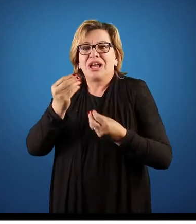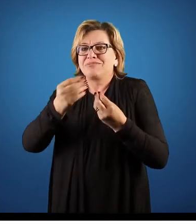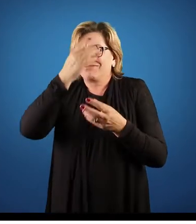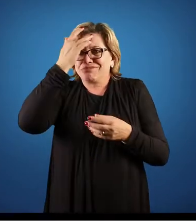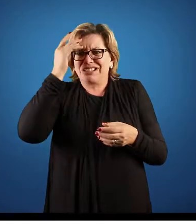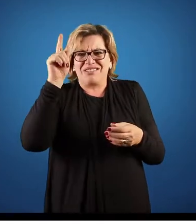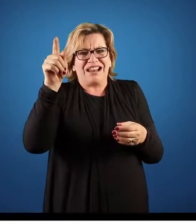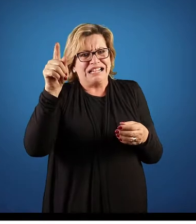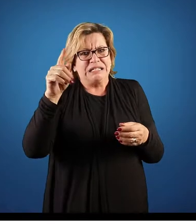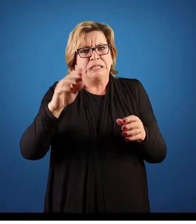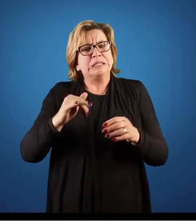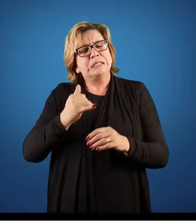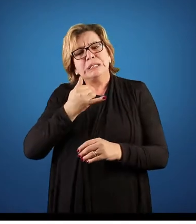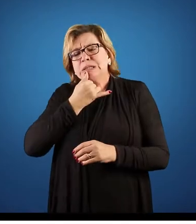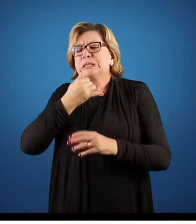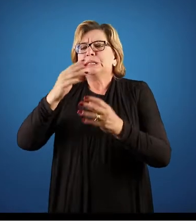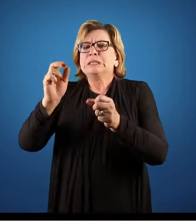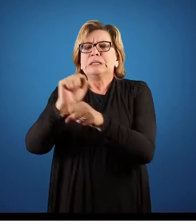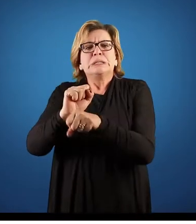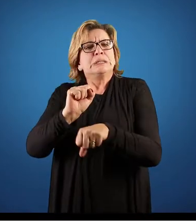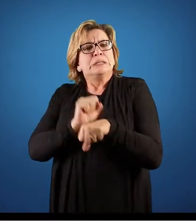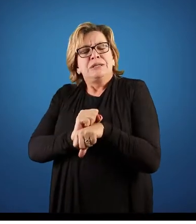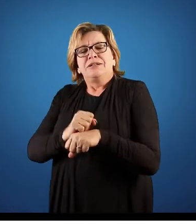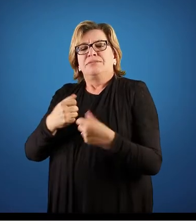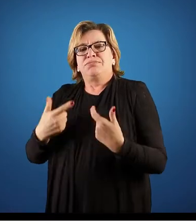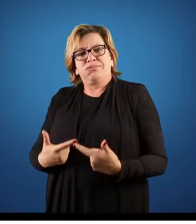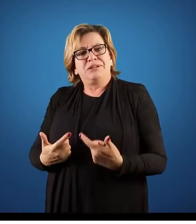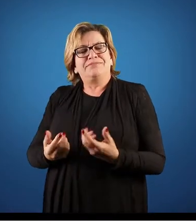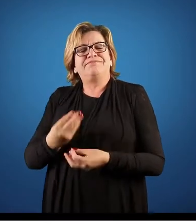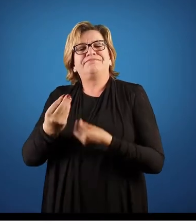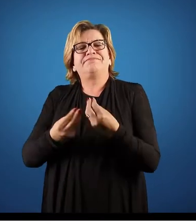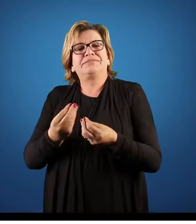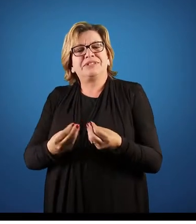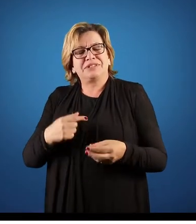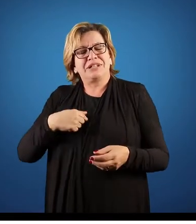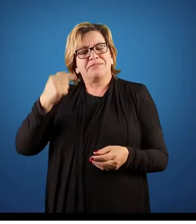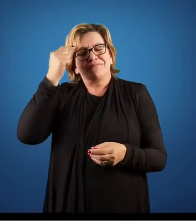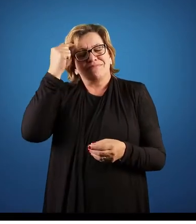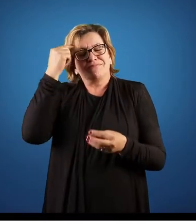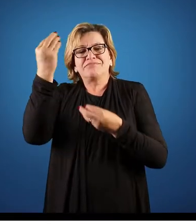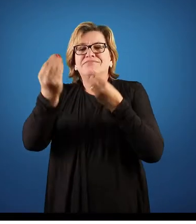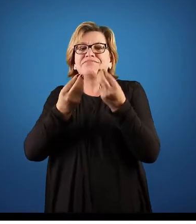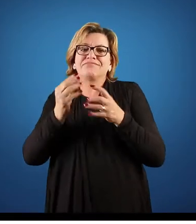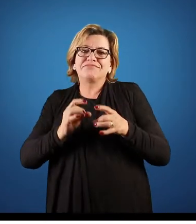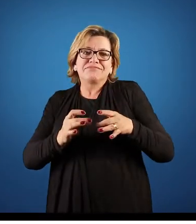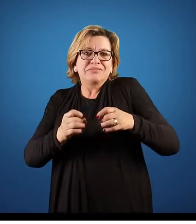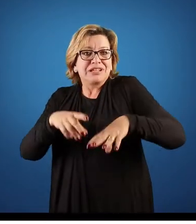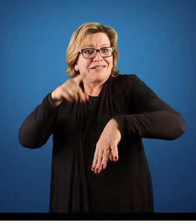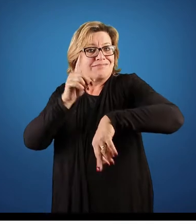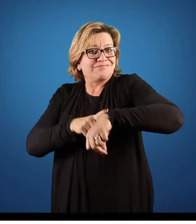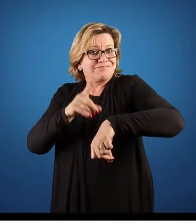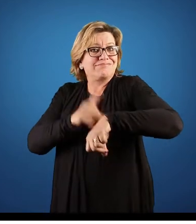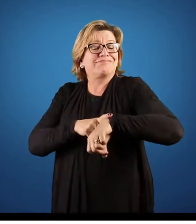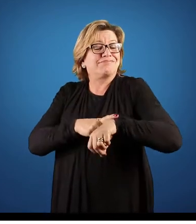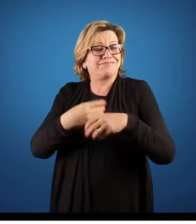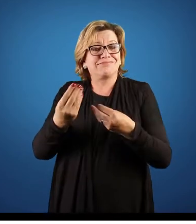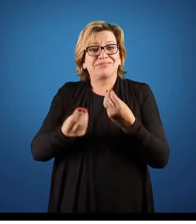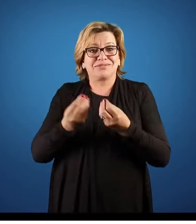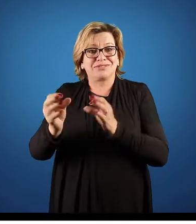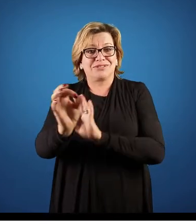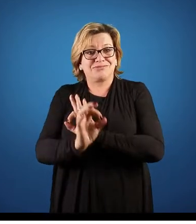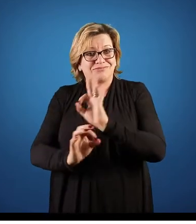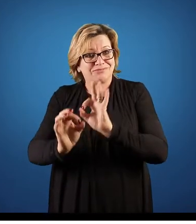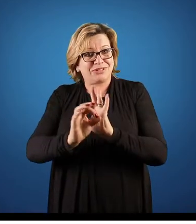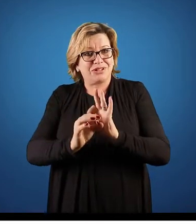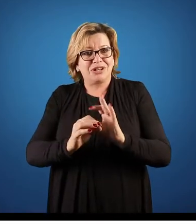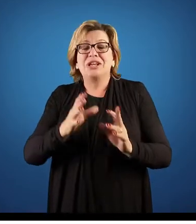ficar insatisfeito porque ele não tem essa mercadoria. Então se trabalha com uma previsão de vendas, trabalha com um tempo dessa organização. Qual